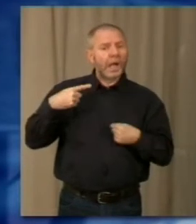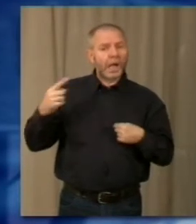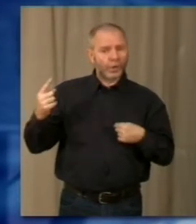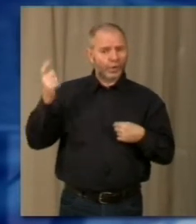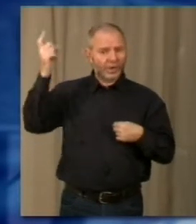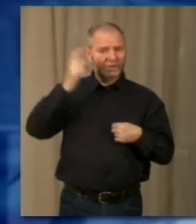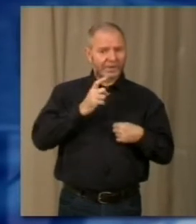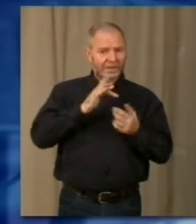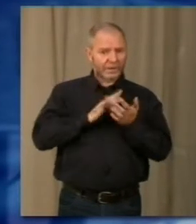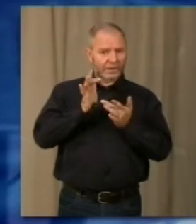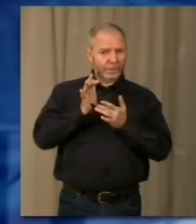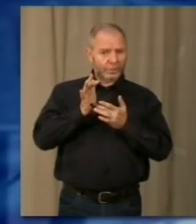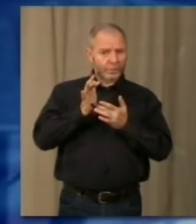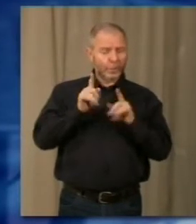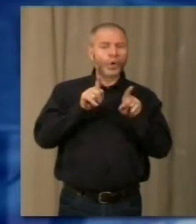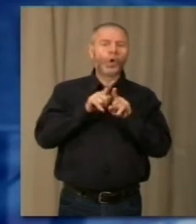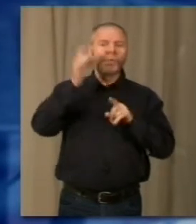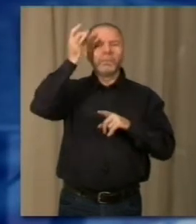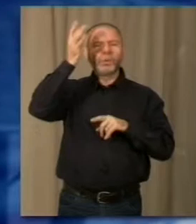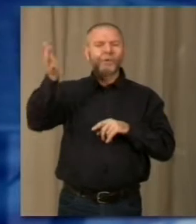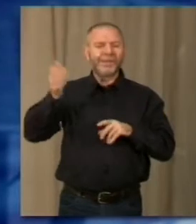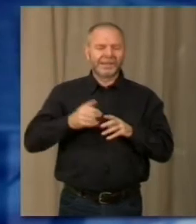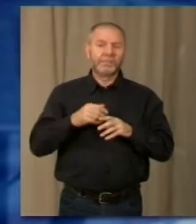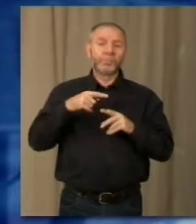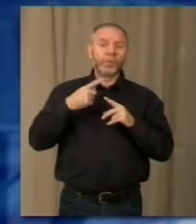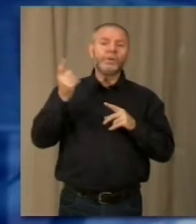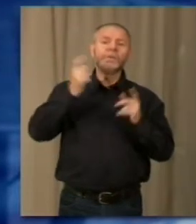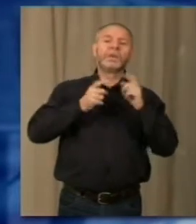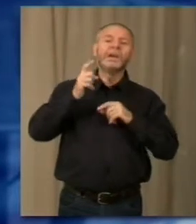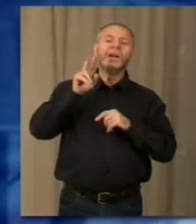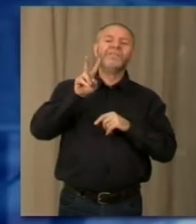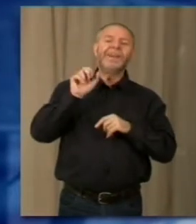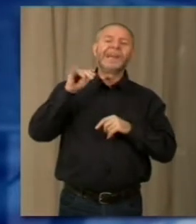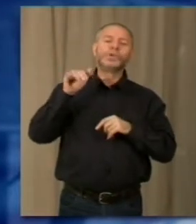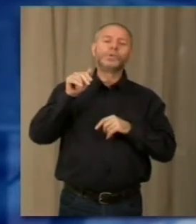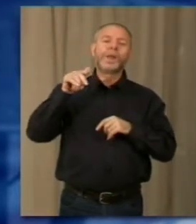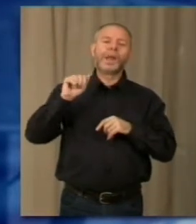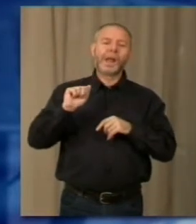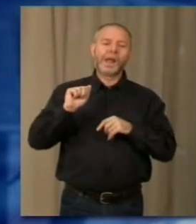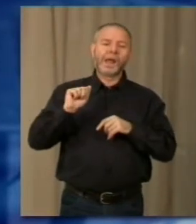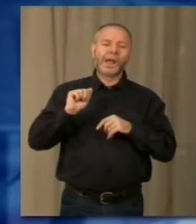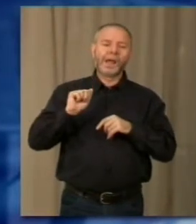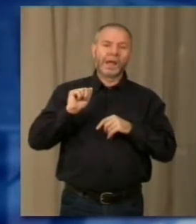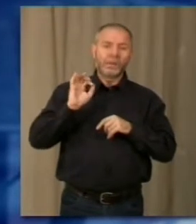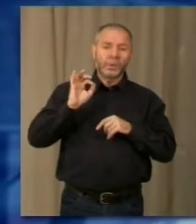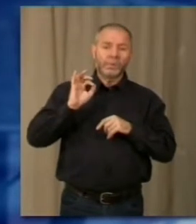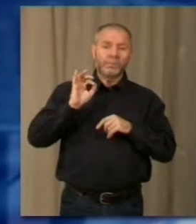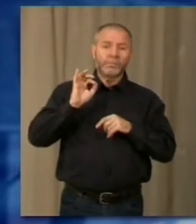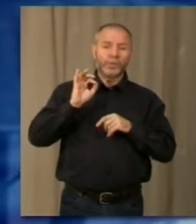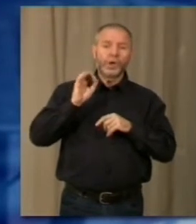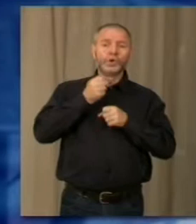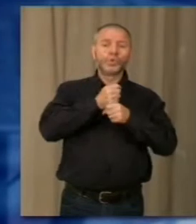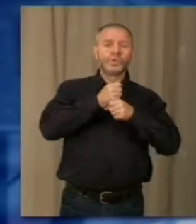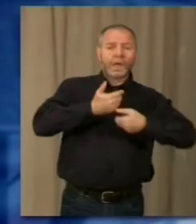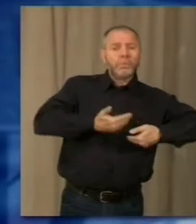comunque lo stimano come profeta. E poi quello del Venezuela in cui Gesù bambino embraccia Giuseppe. E questo non è un errore ma va